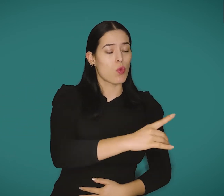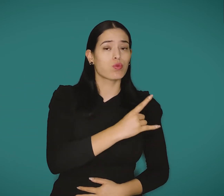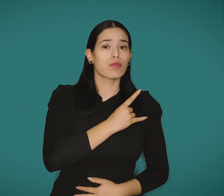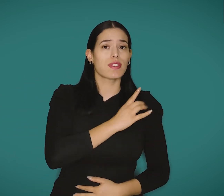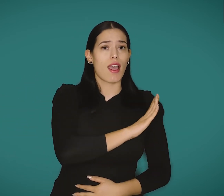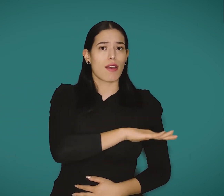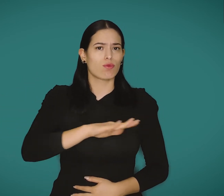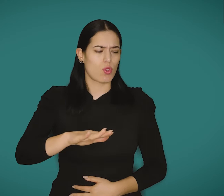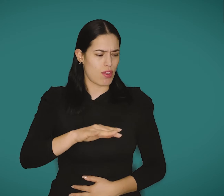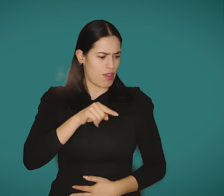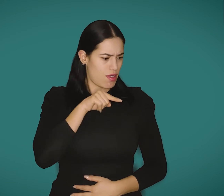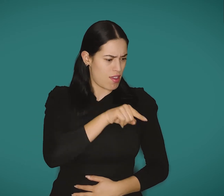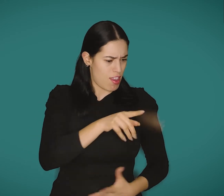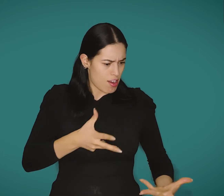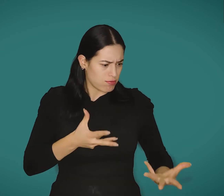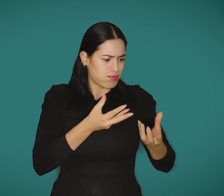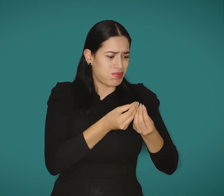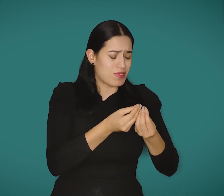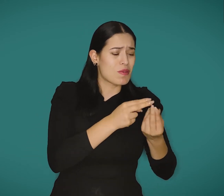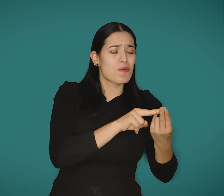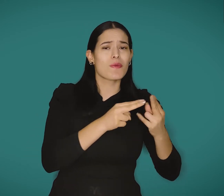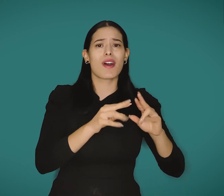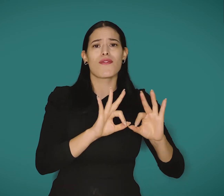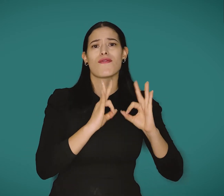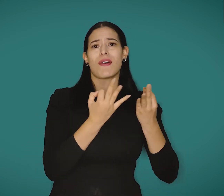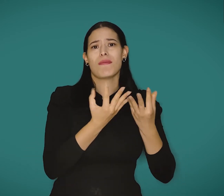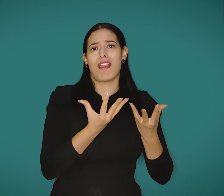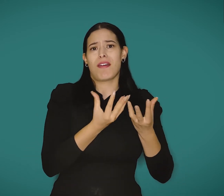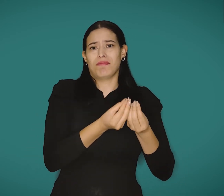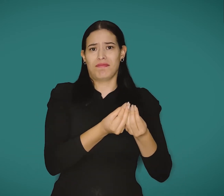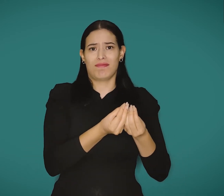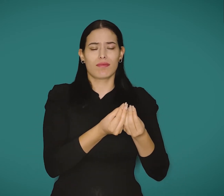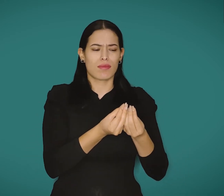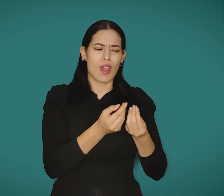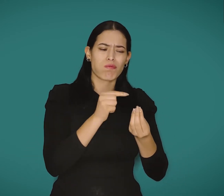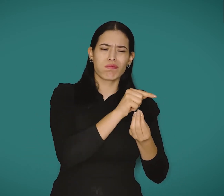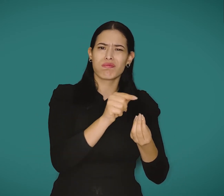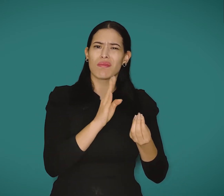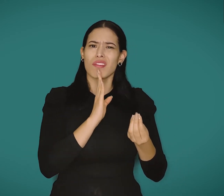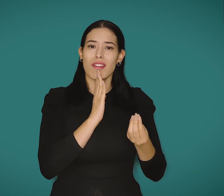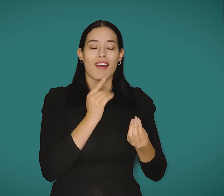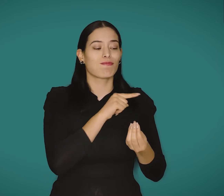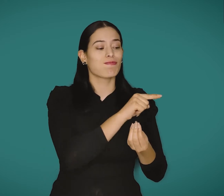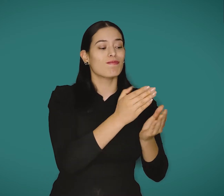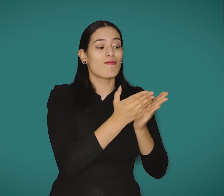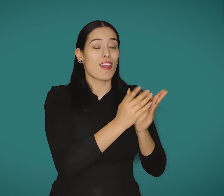alma mater ha demostrado que contar entre nuestra familia universitaria con estudiantes,